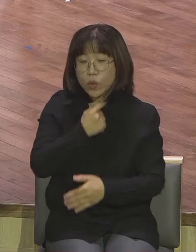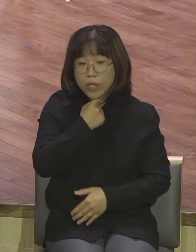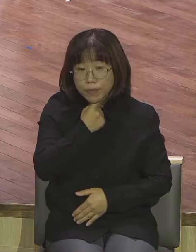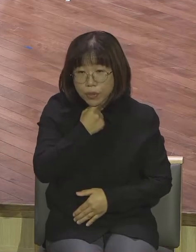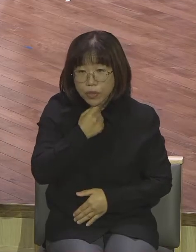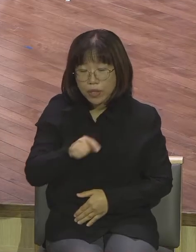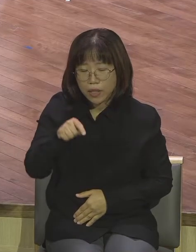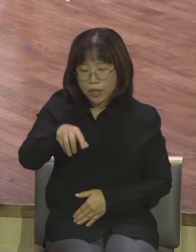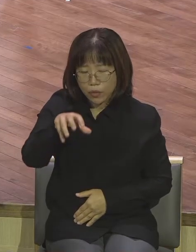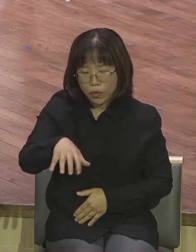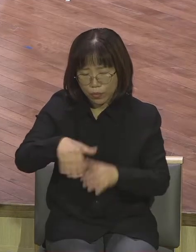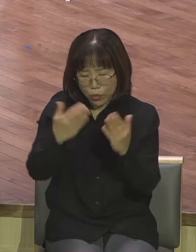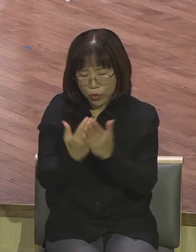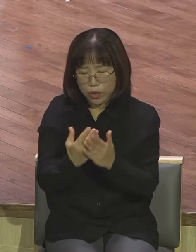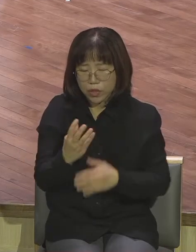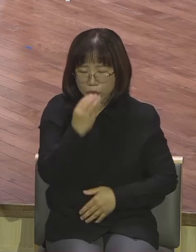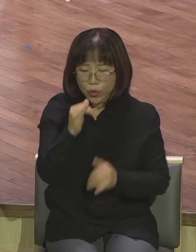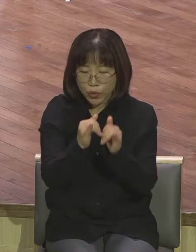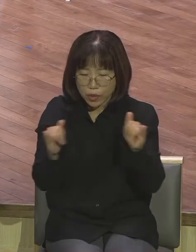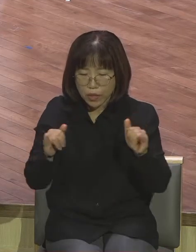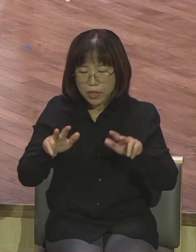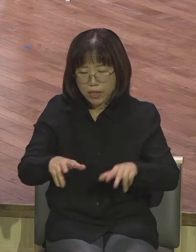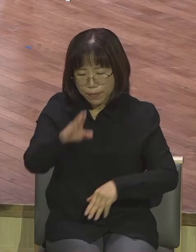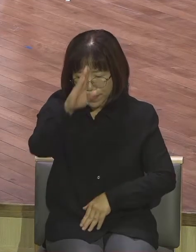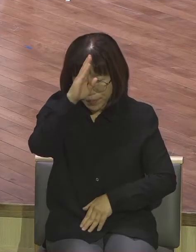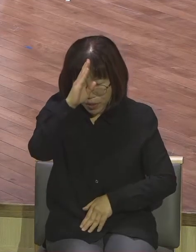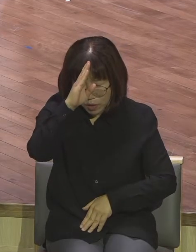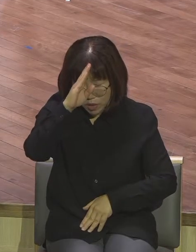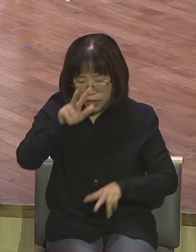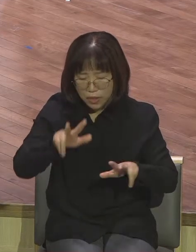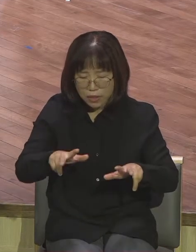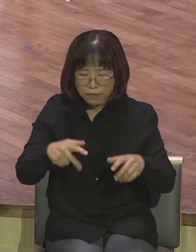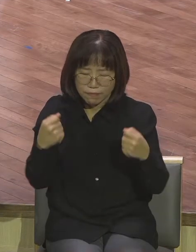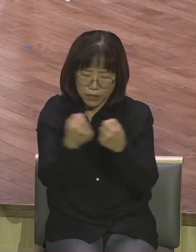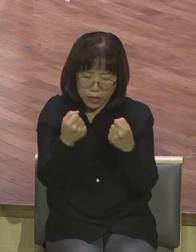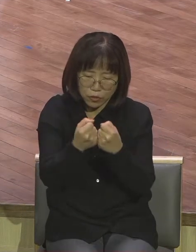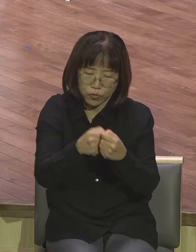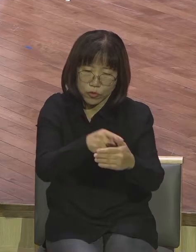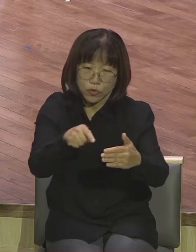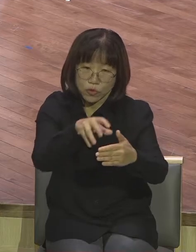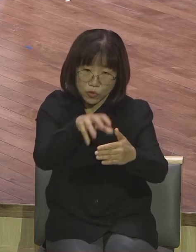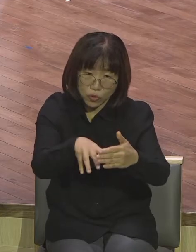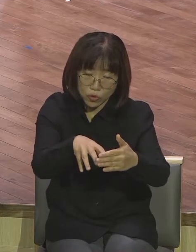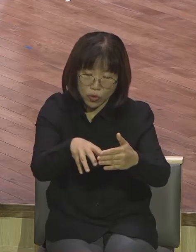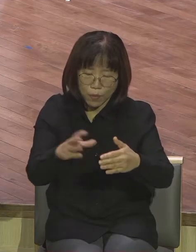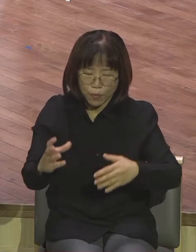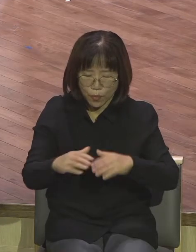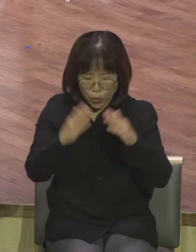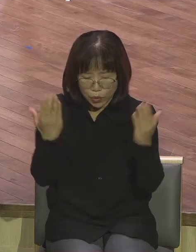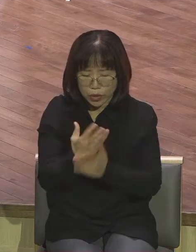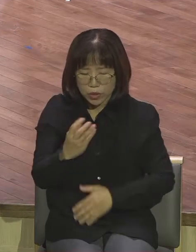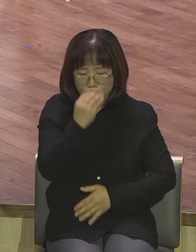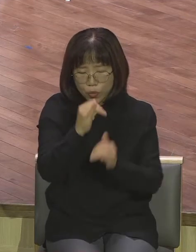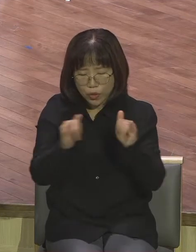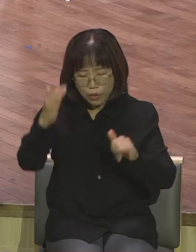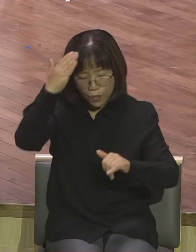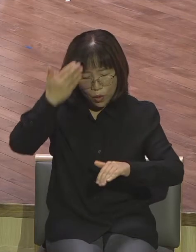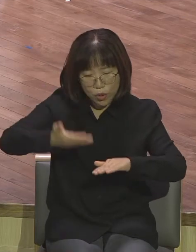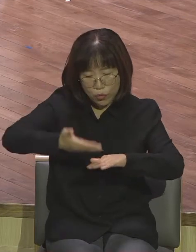가족들과 지금도 질병과 영적 싸움을 싸워나가고 있는 모든 성도들 머리위에 오늘 기간보고로 하나님께 영광 돌린